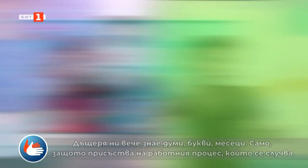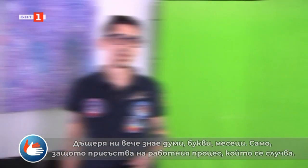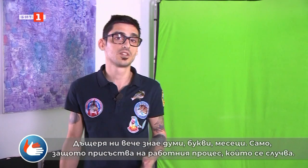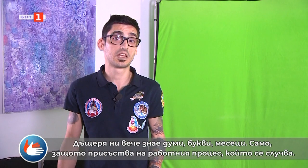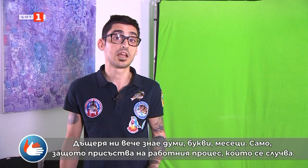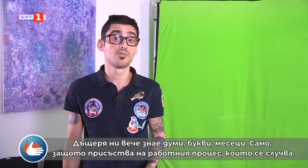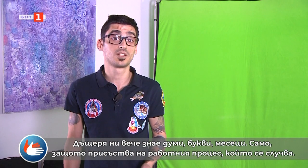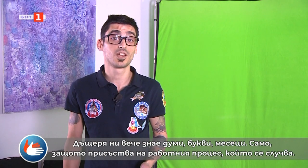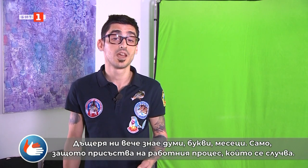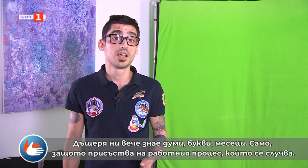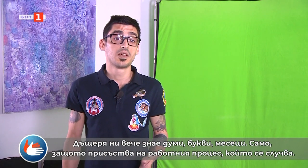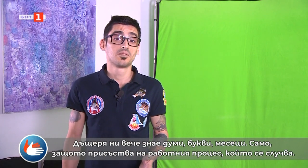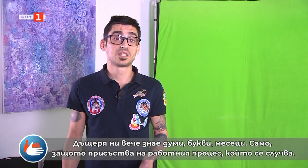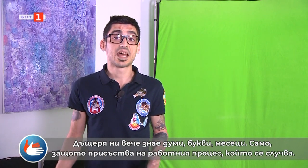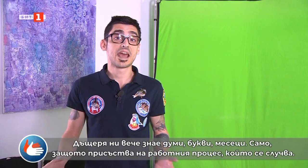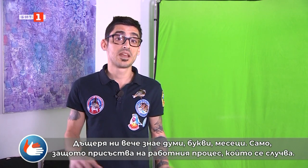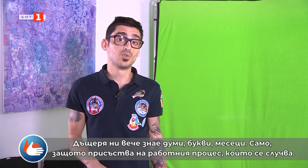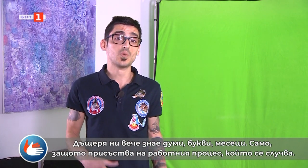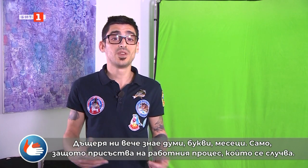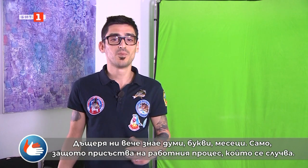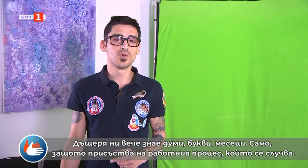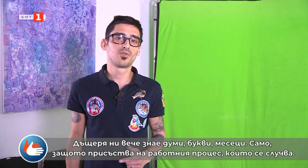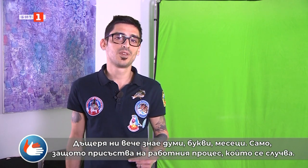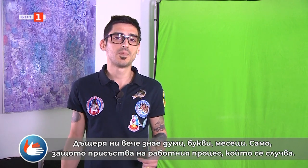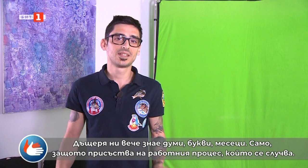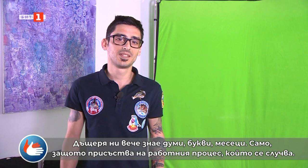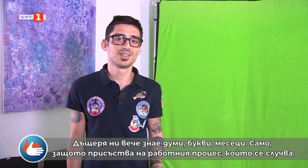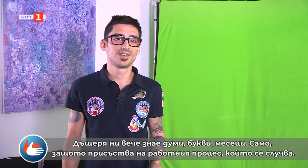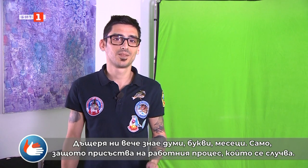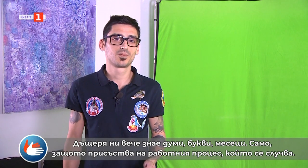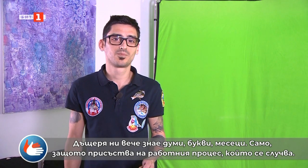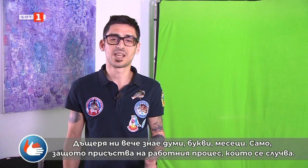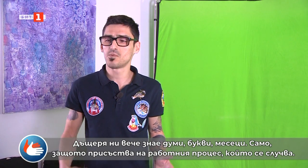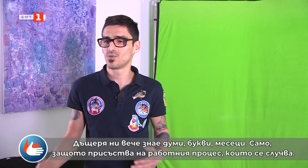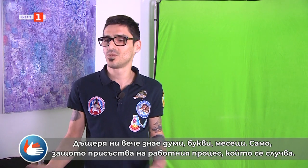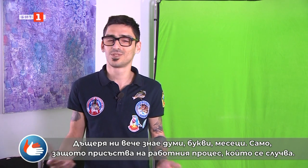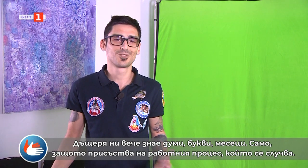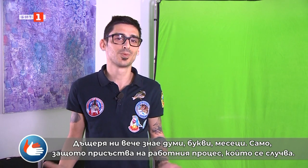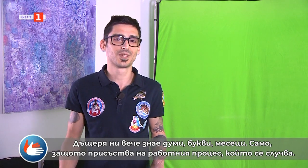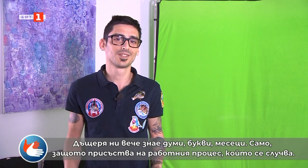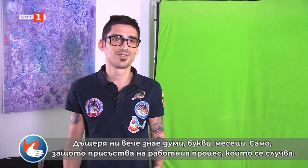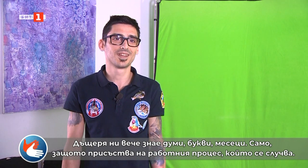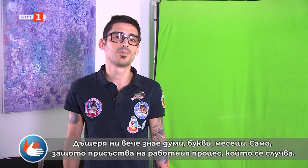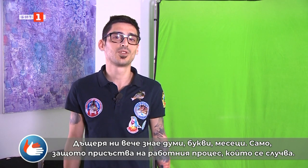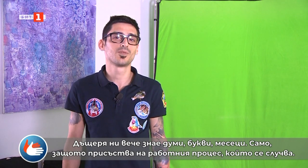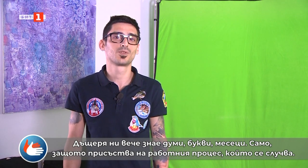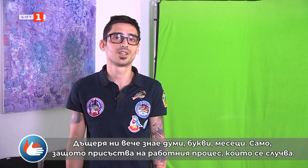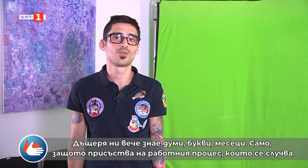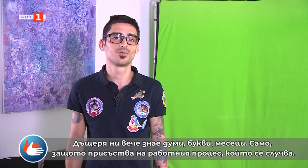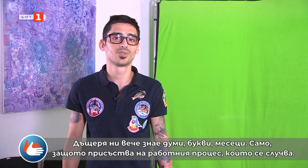Продъщеряни вече знае думи, букви, месеци. Само защото присъства на работния процес, който се